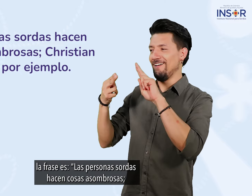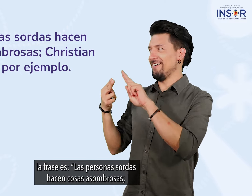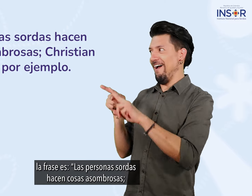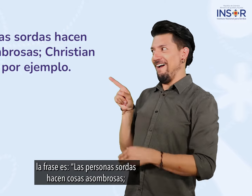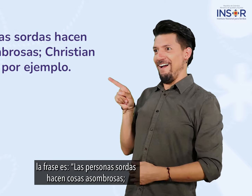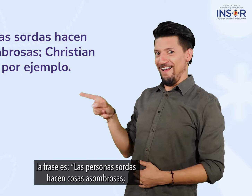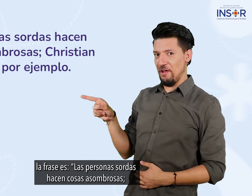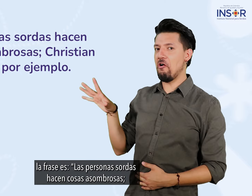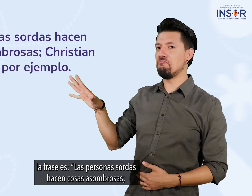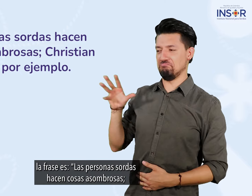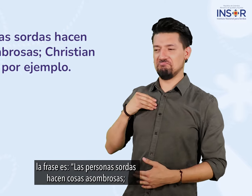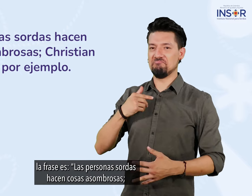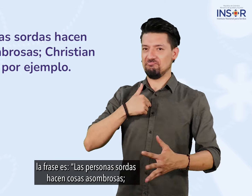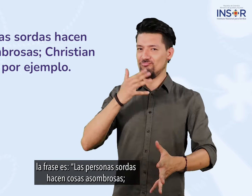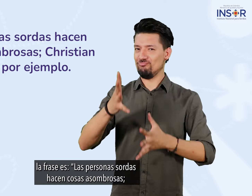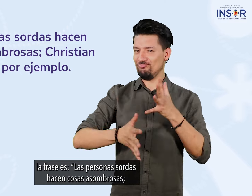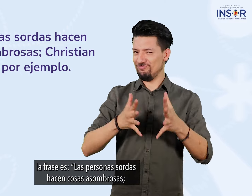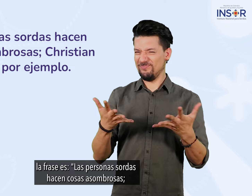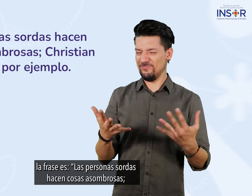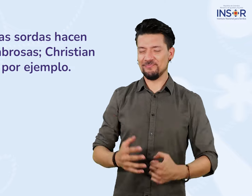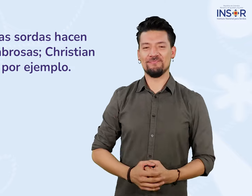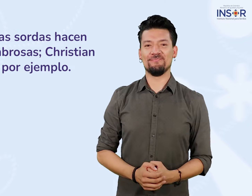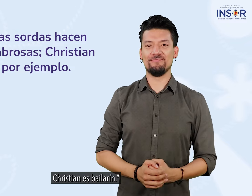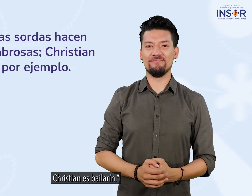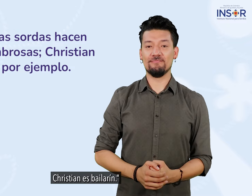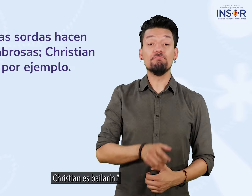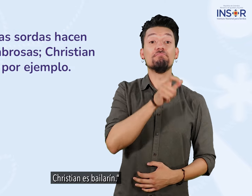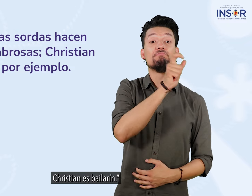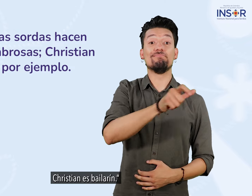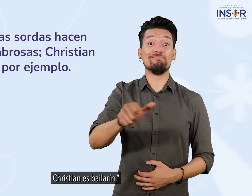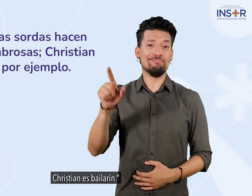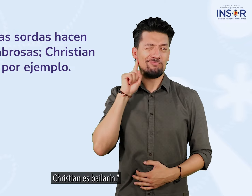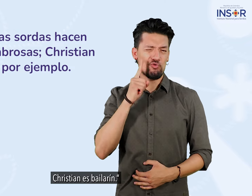personas sordas hacen cosas asombrosas cristian es bailarín